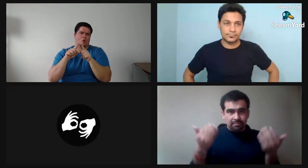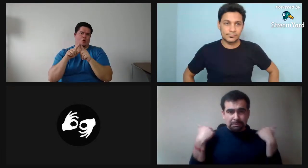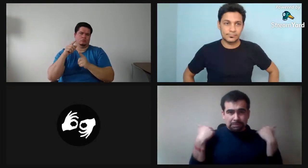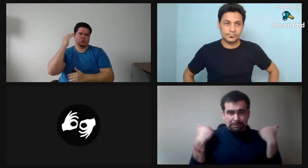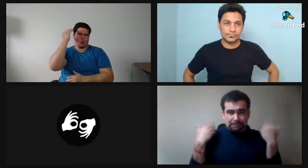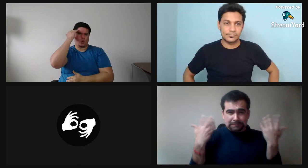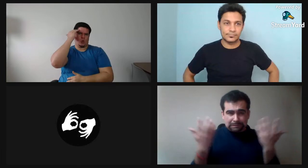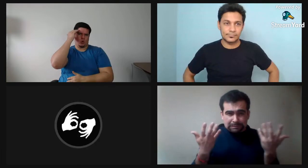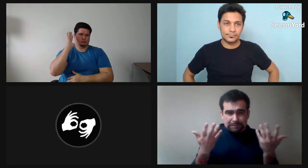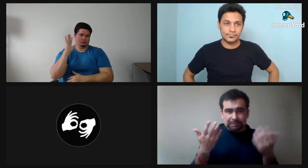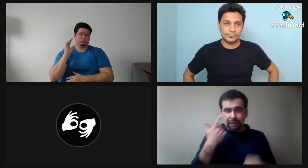Sí.